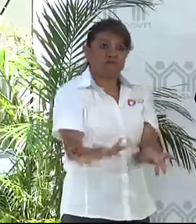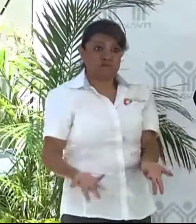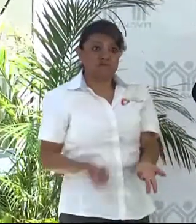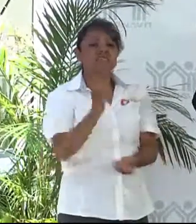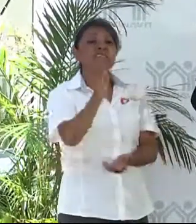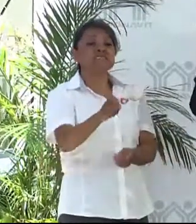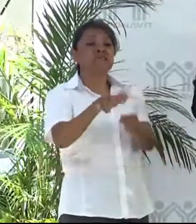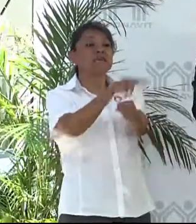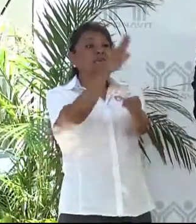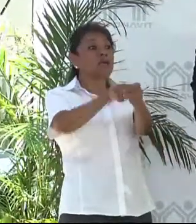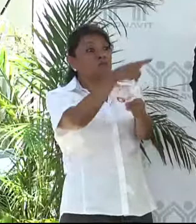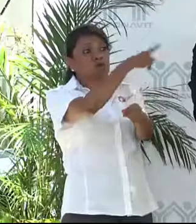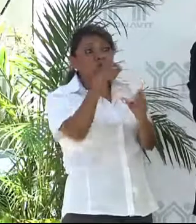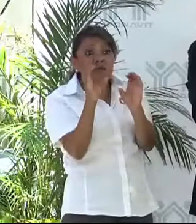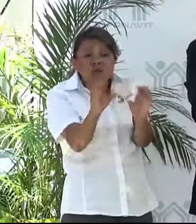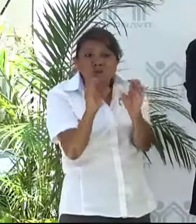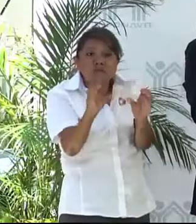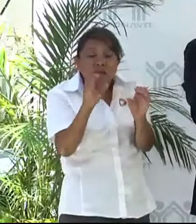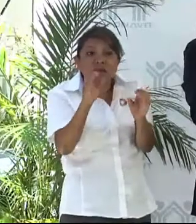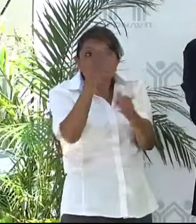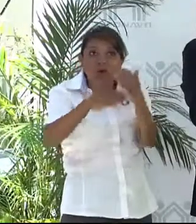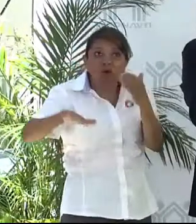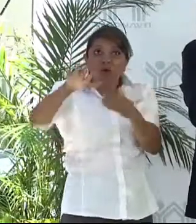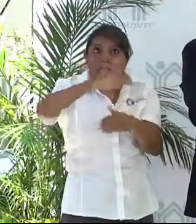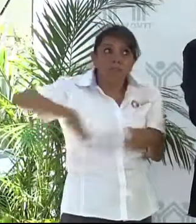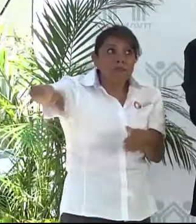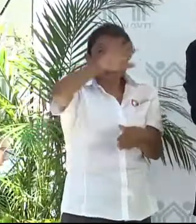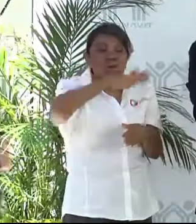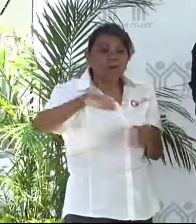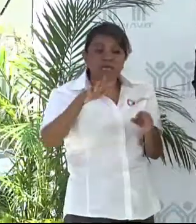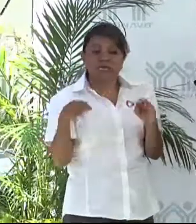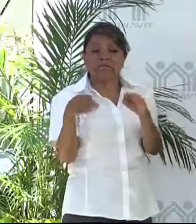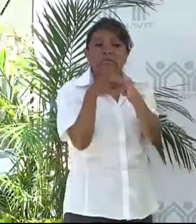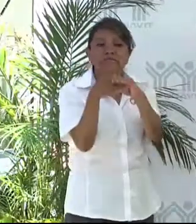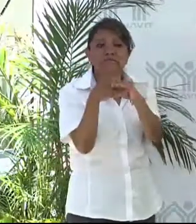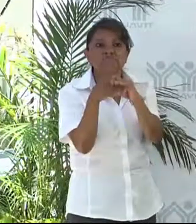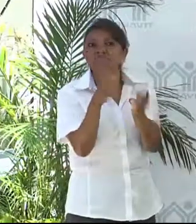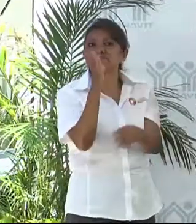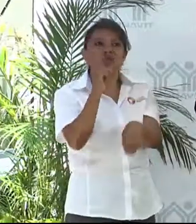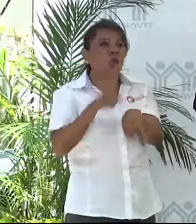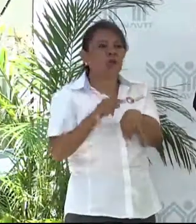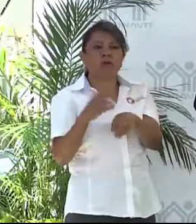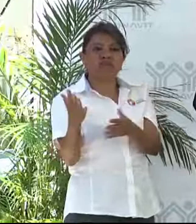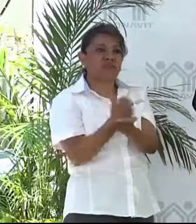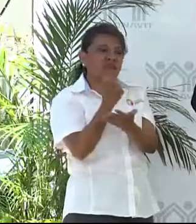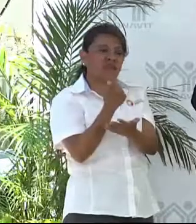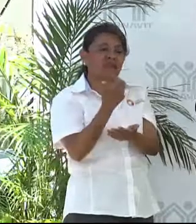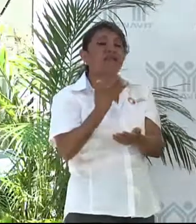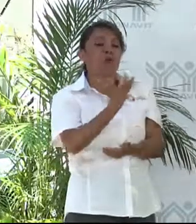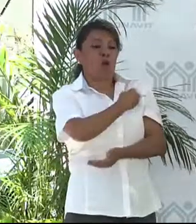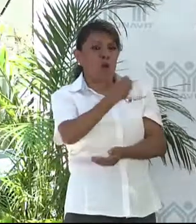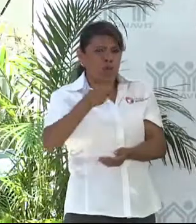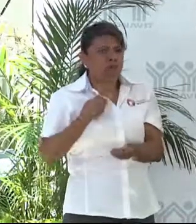es la naturaleza. El corto plazo no nos puede ganar. Nuestra obligación es